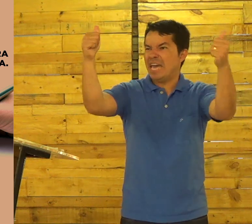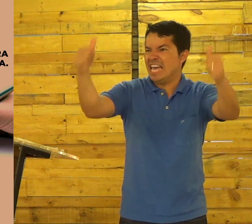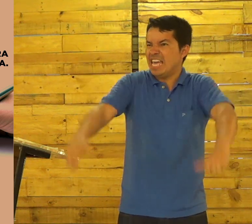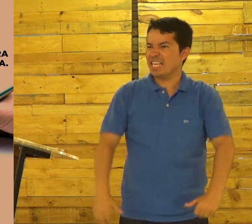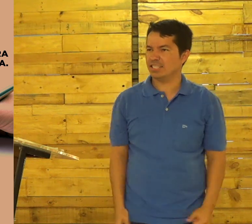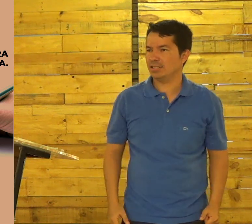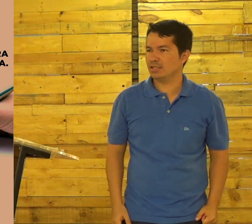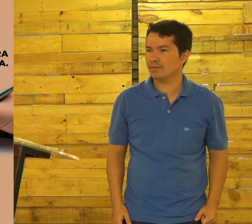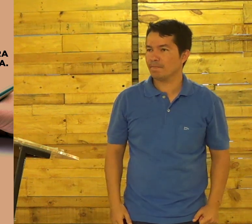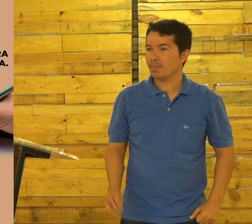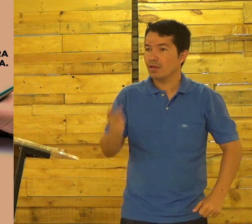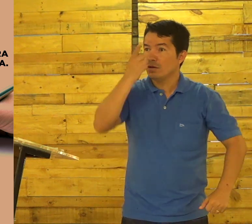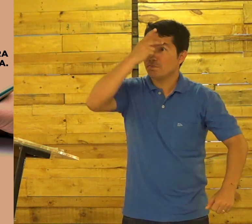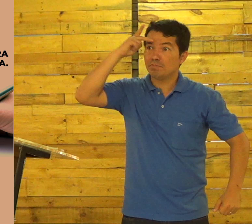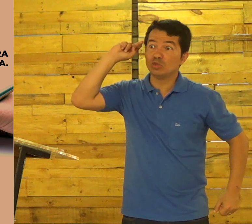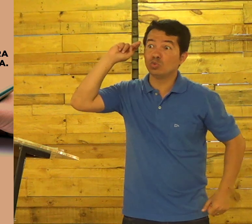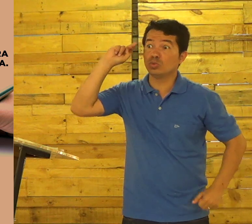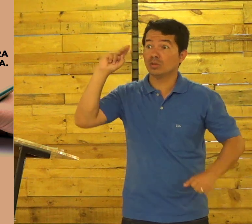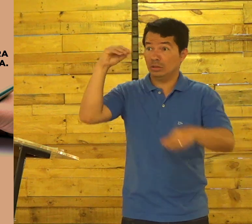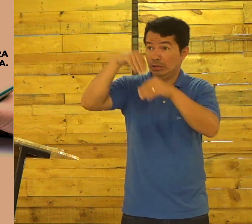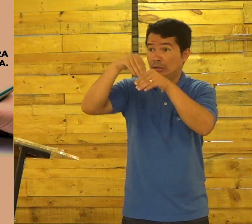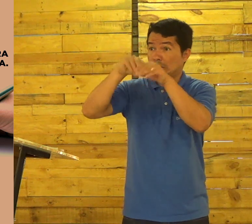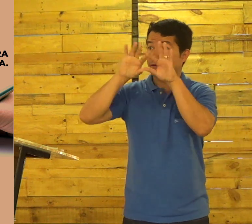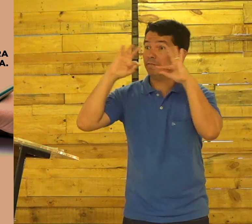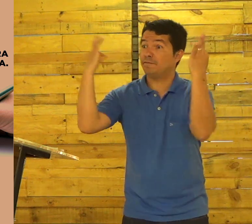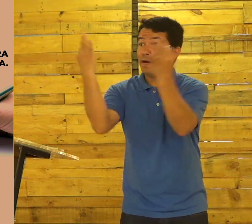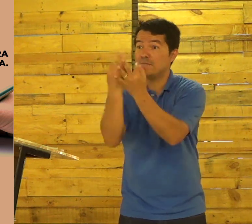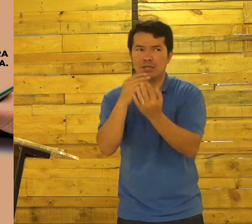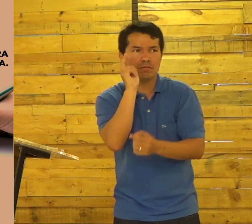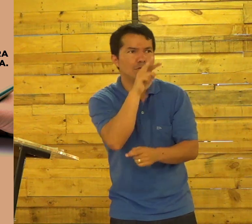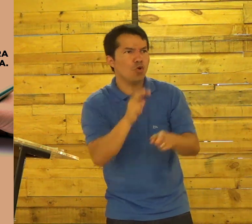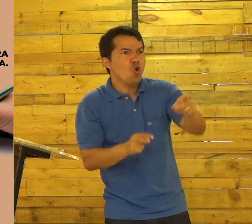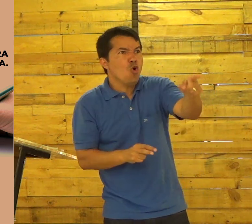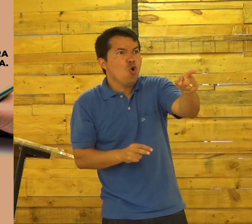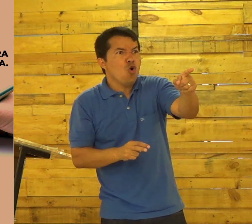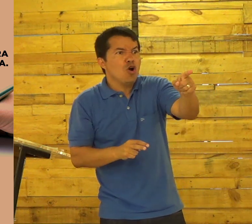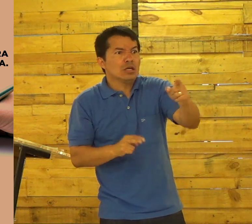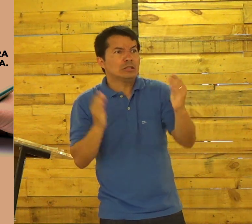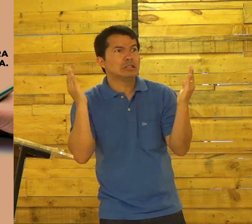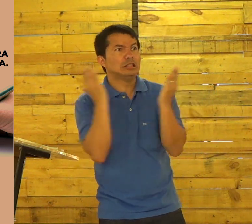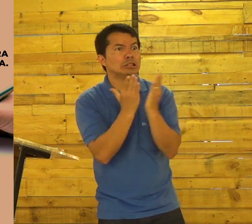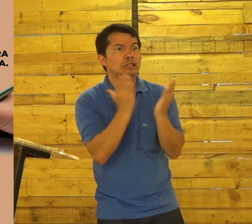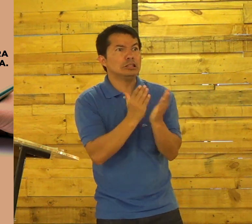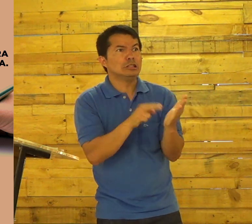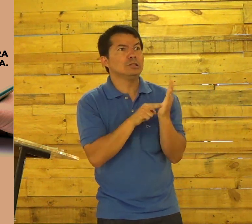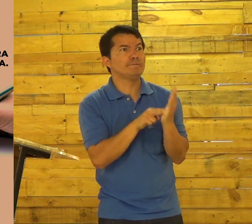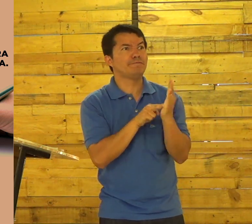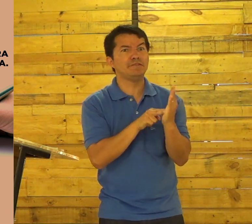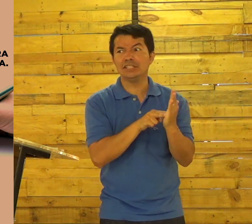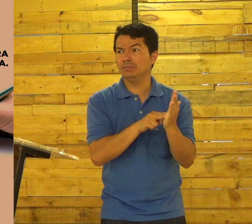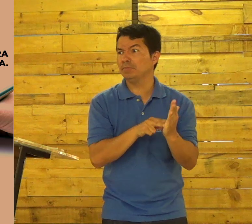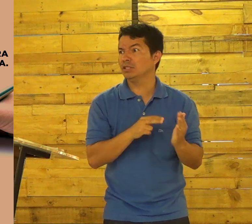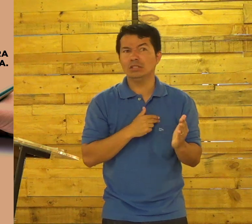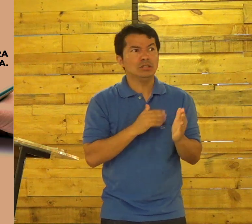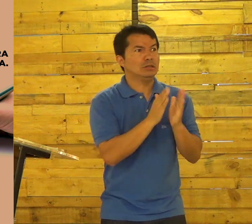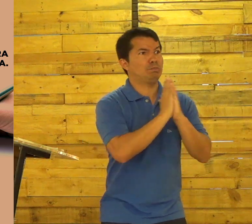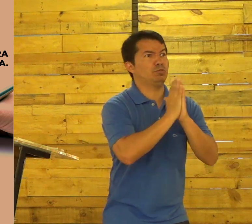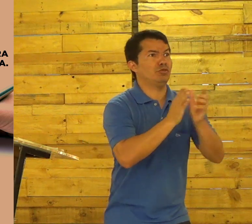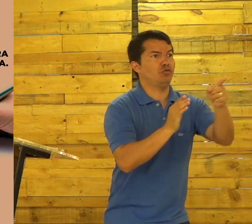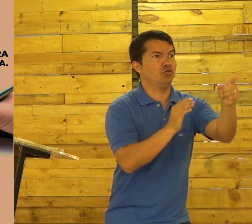positiva Você influenciará As pessoas Dentro da sua família De uma forma Muito positiva Elas